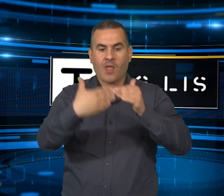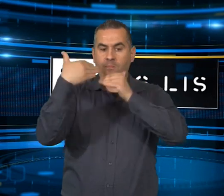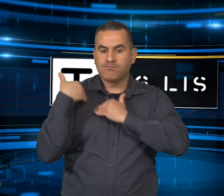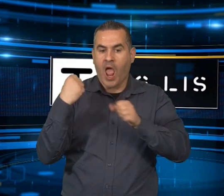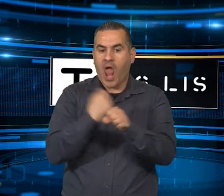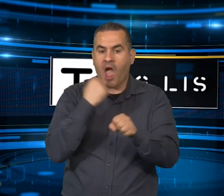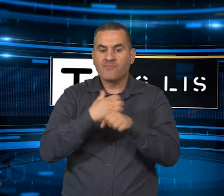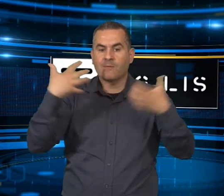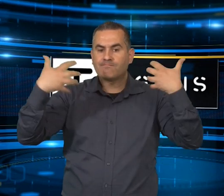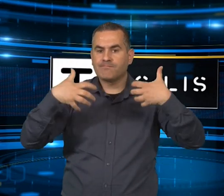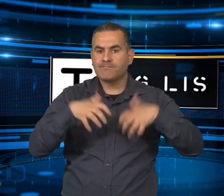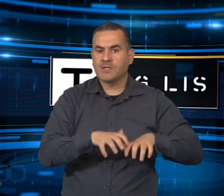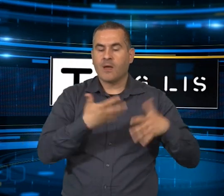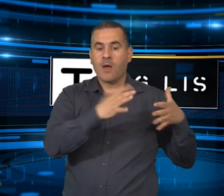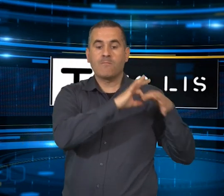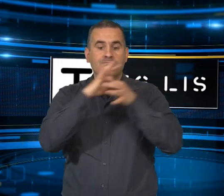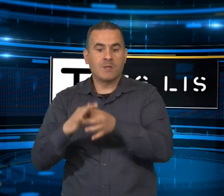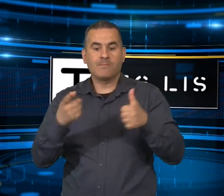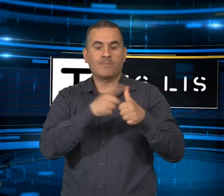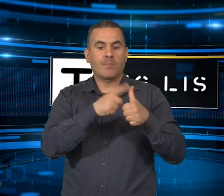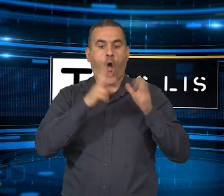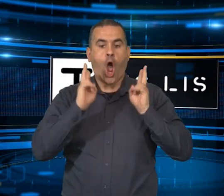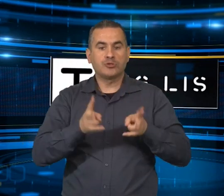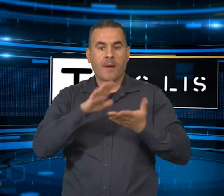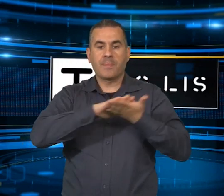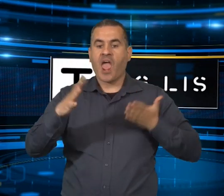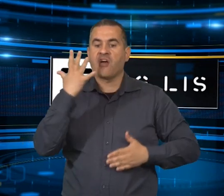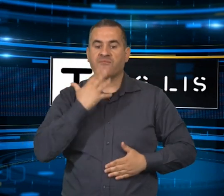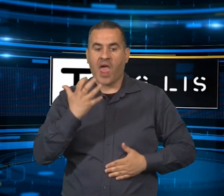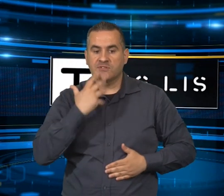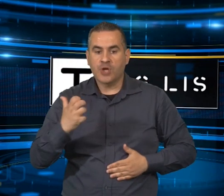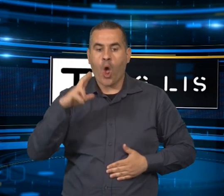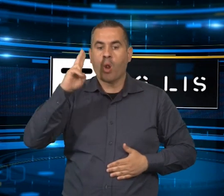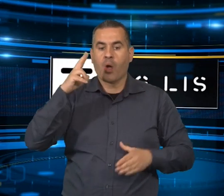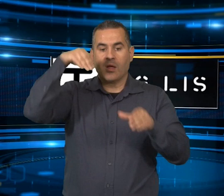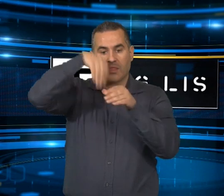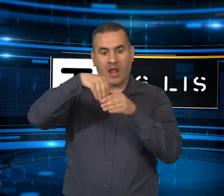a causa dell'eccessivo carico di pazienti che provengono da tutta la regione, sottolineano Cocco e Lai.